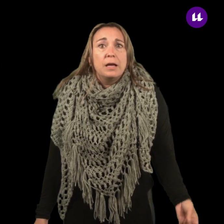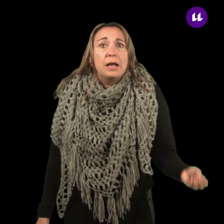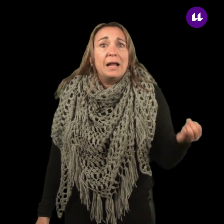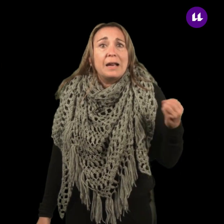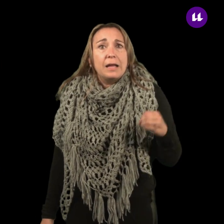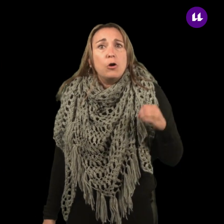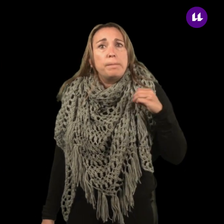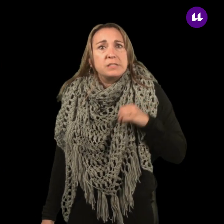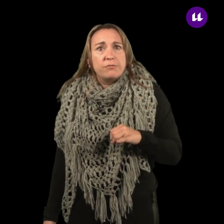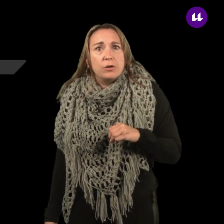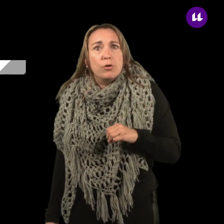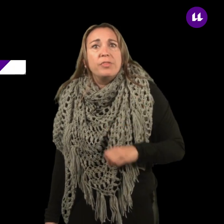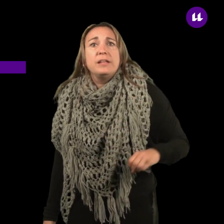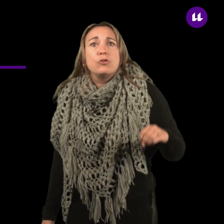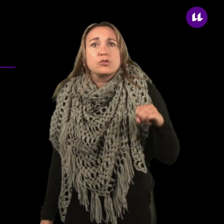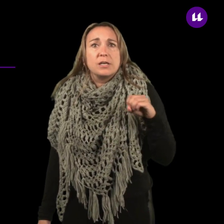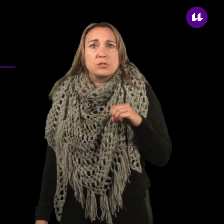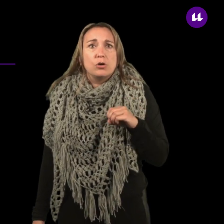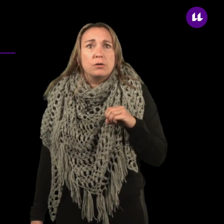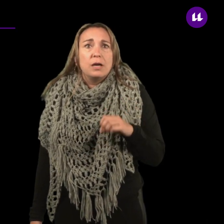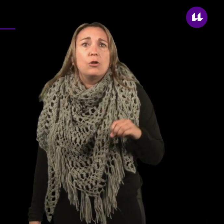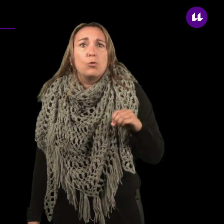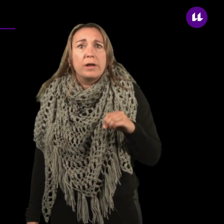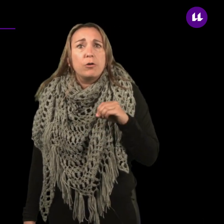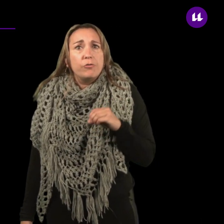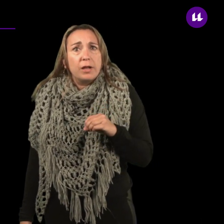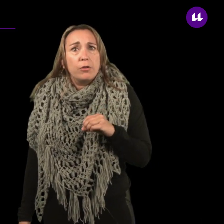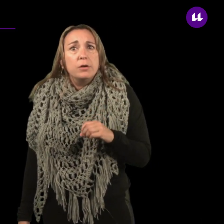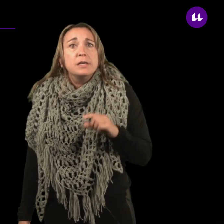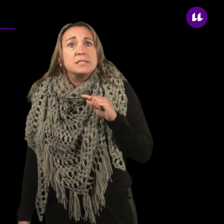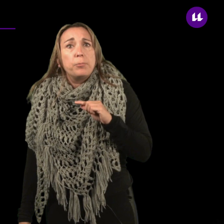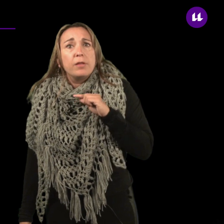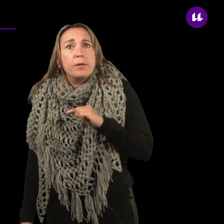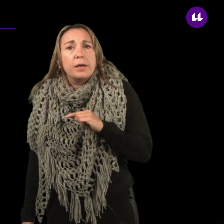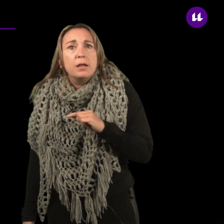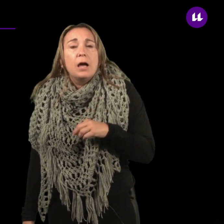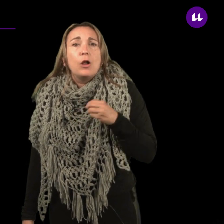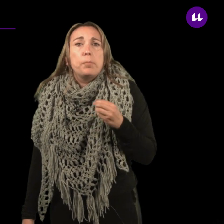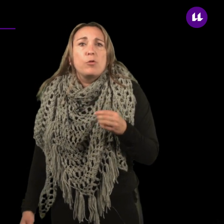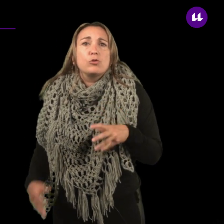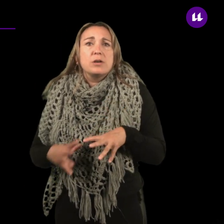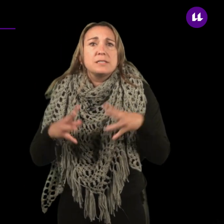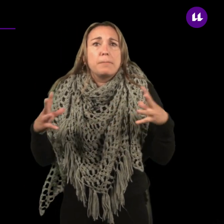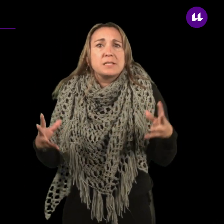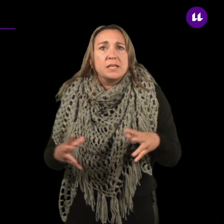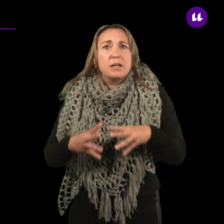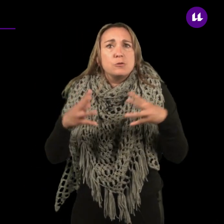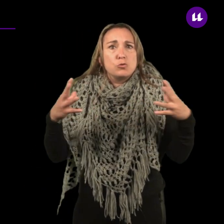El riesgo específico de intoxicación en los lugares confinados se puede deber a los productos que se almacenan en su